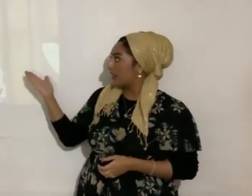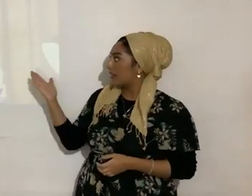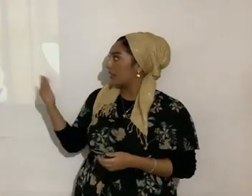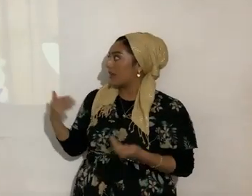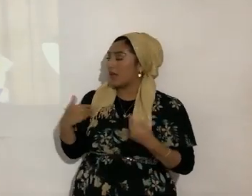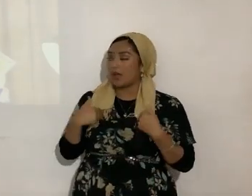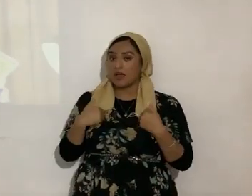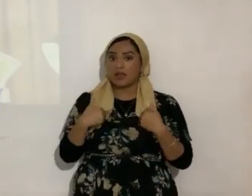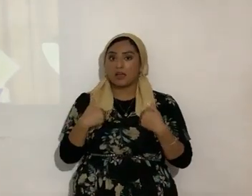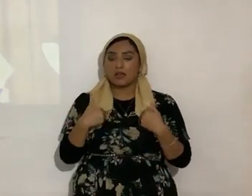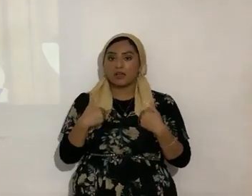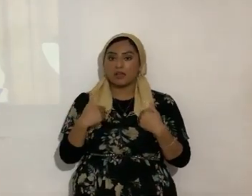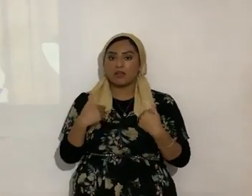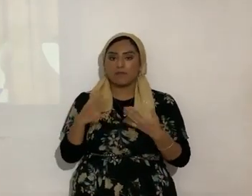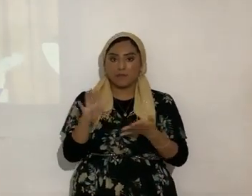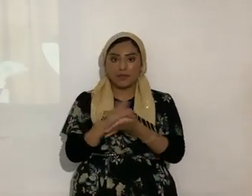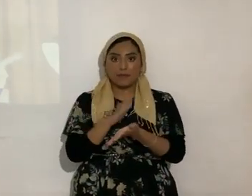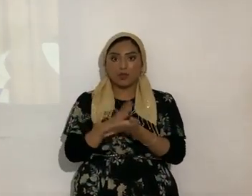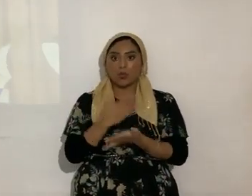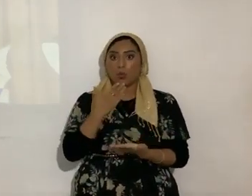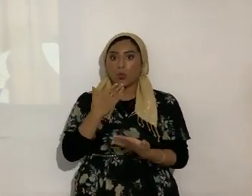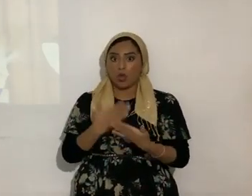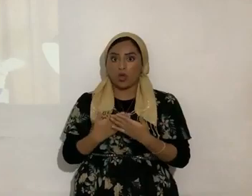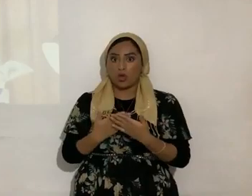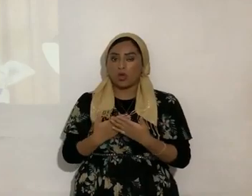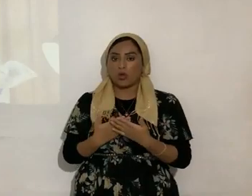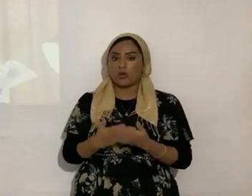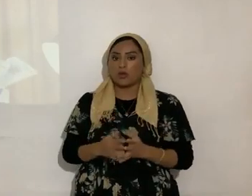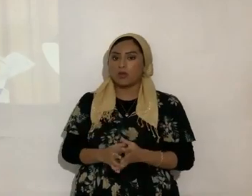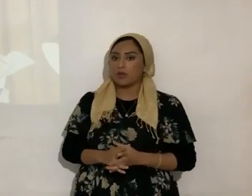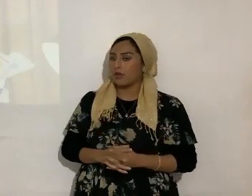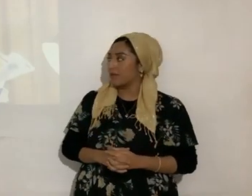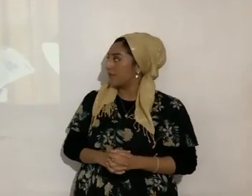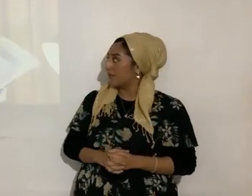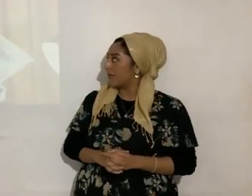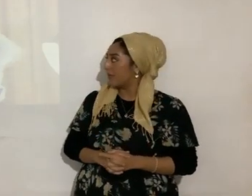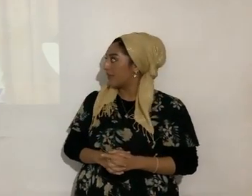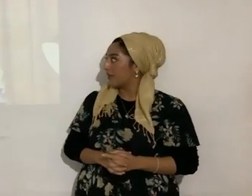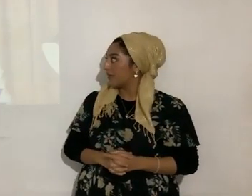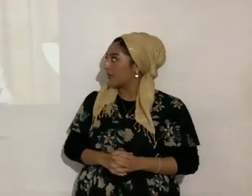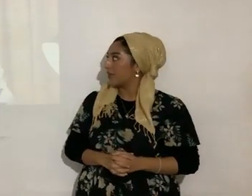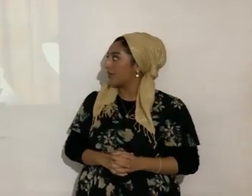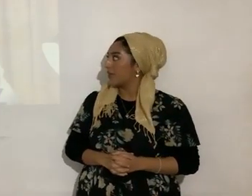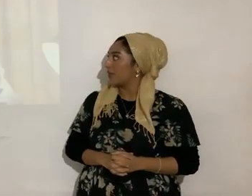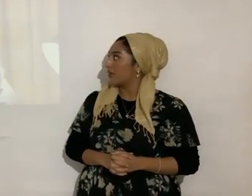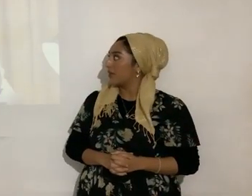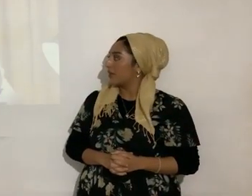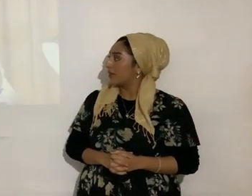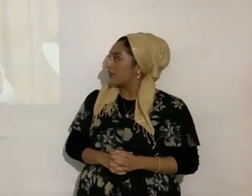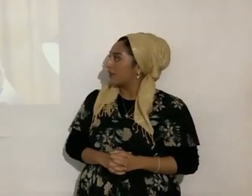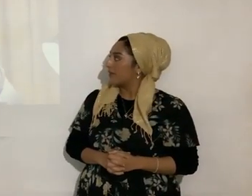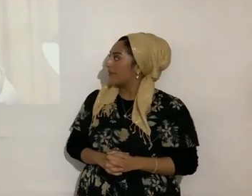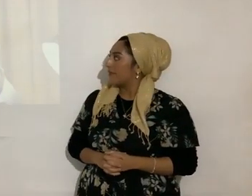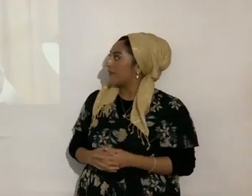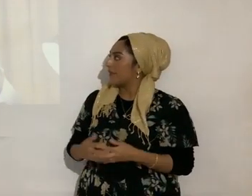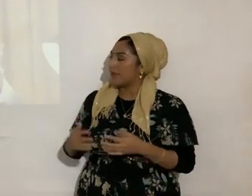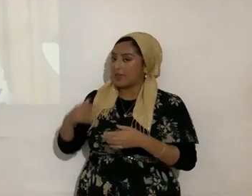papel cuché, ¿sí? No es tornudé, dije cuché, ¿sí? Y tiene absolutamente,